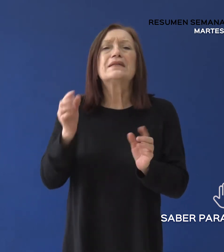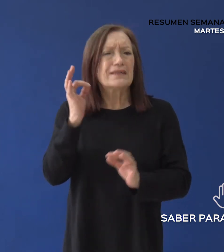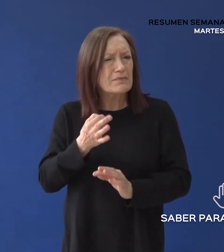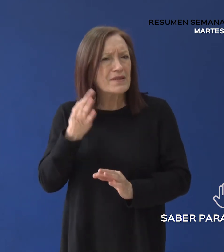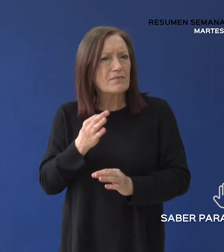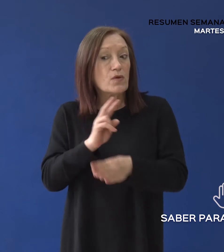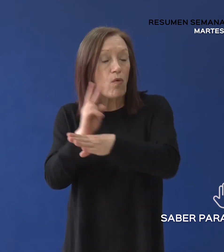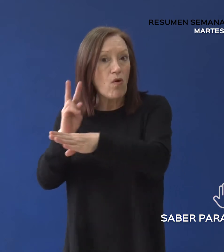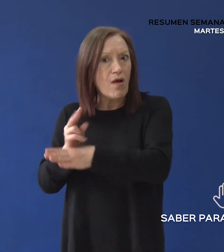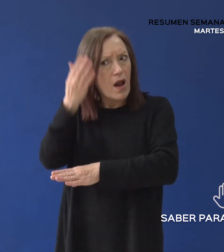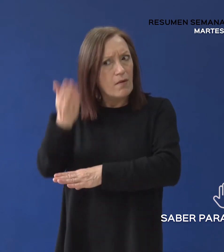la salud de nuestra comunidad.